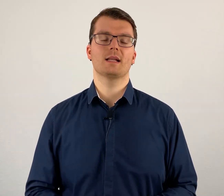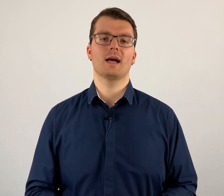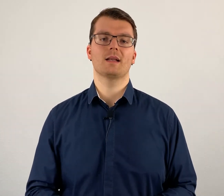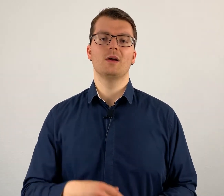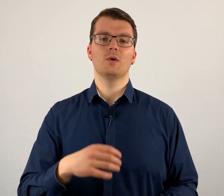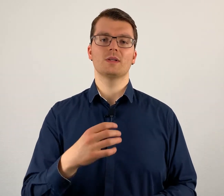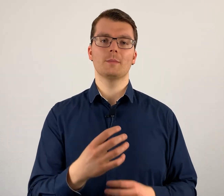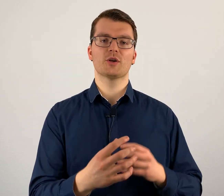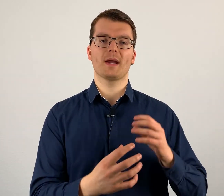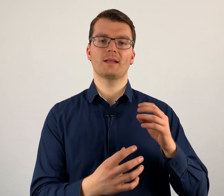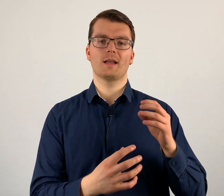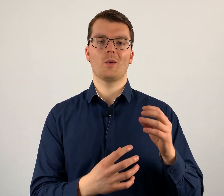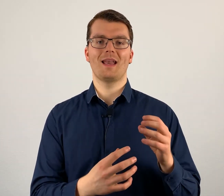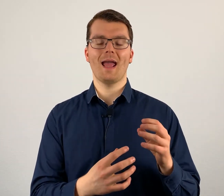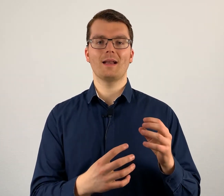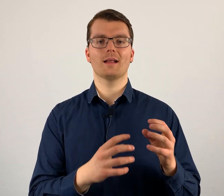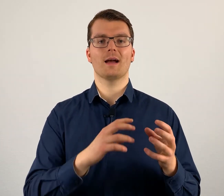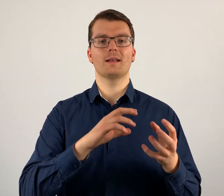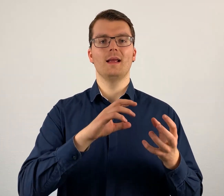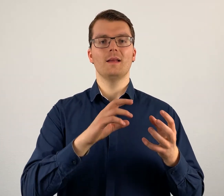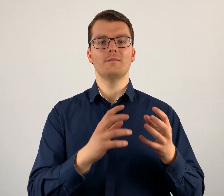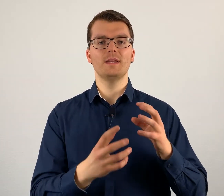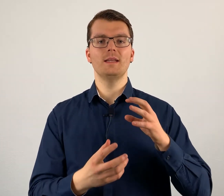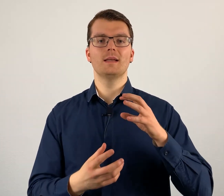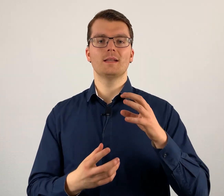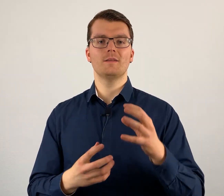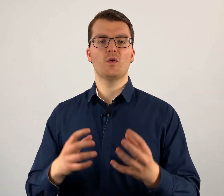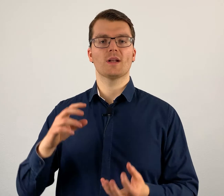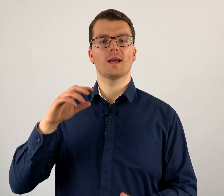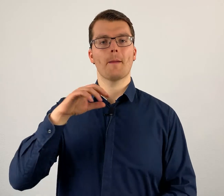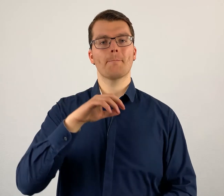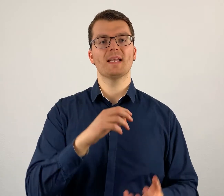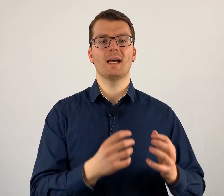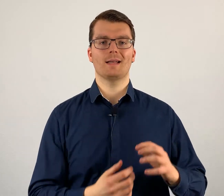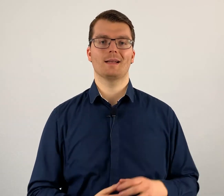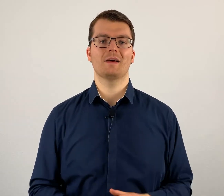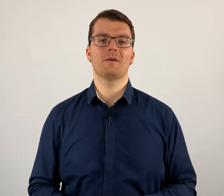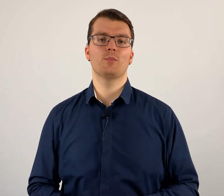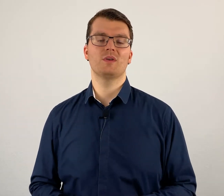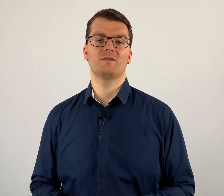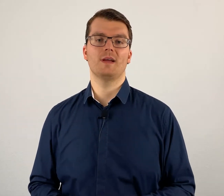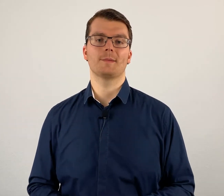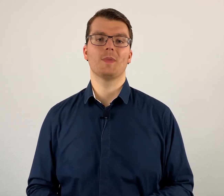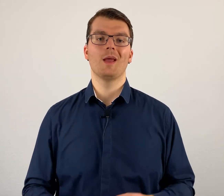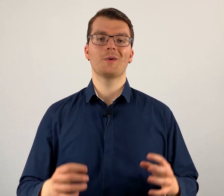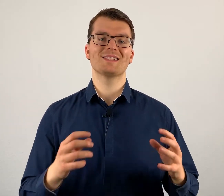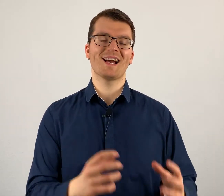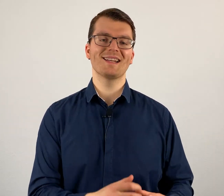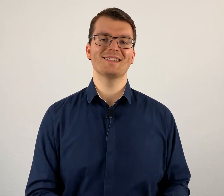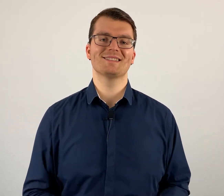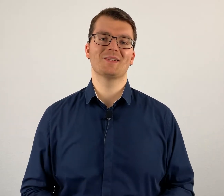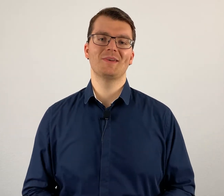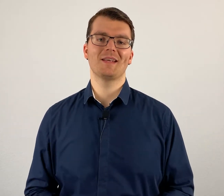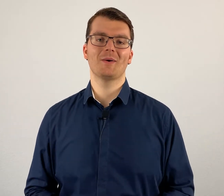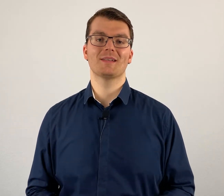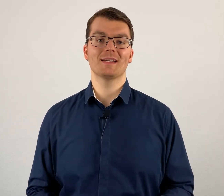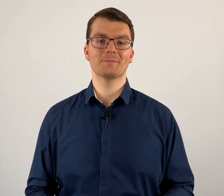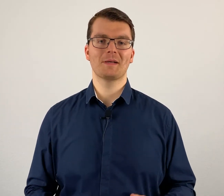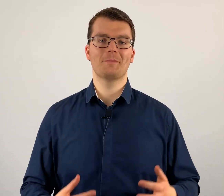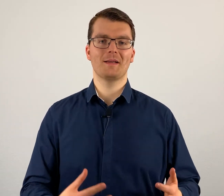kann und dementsprechend dann auch lernen kann, wie die Wörter miteinander verbunden werden. Und das andere ist natürlich auch, dass man bei